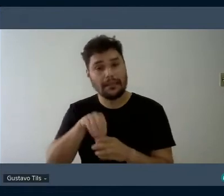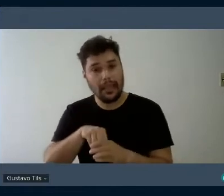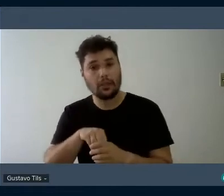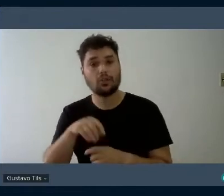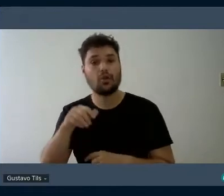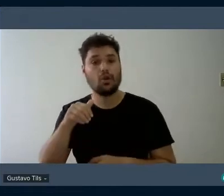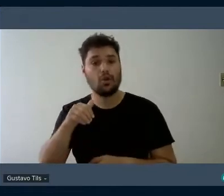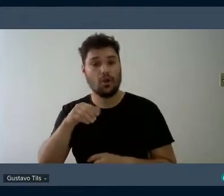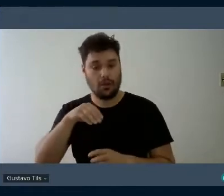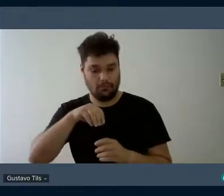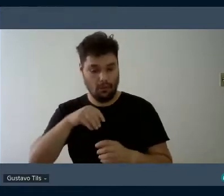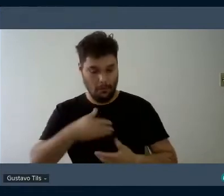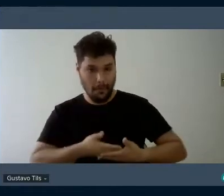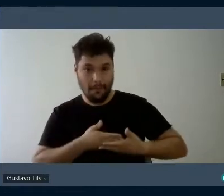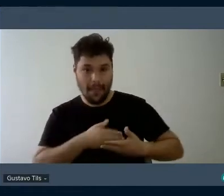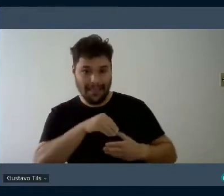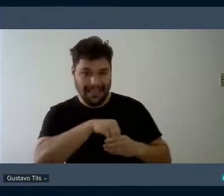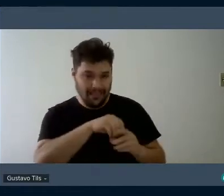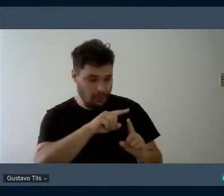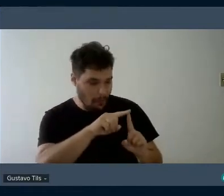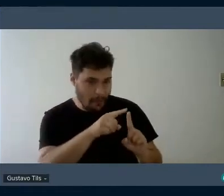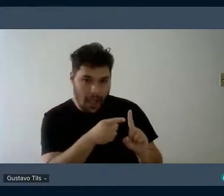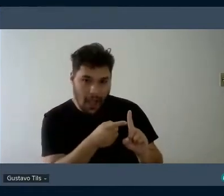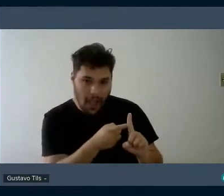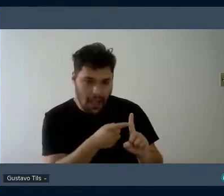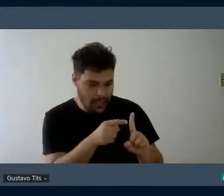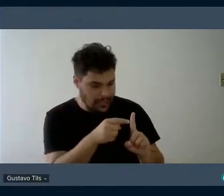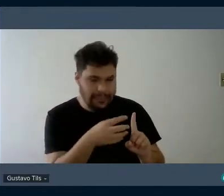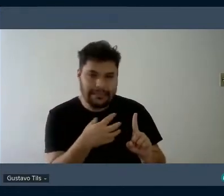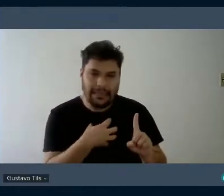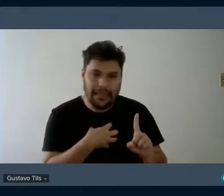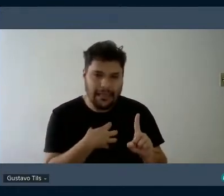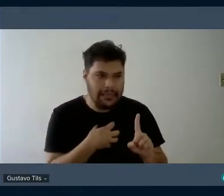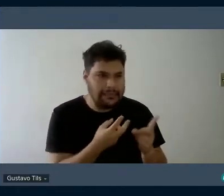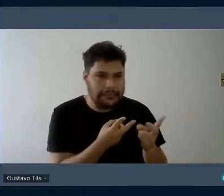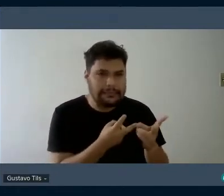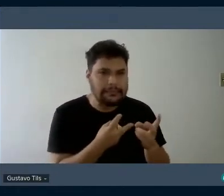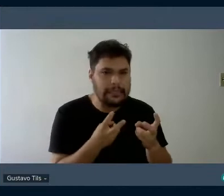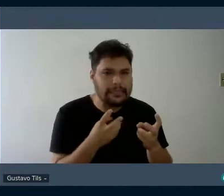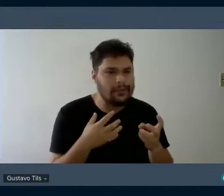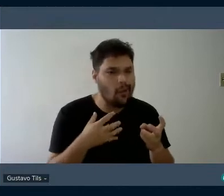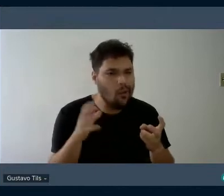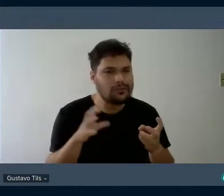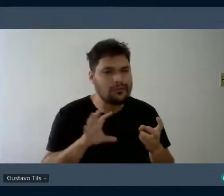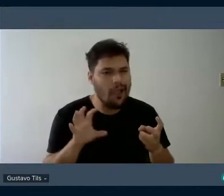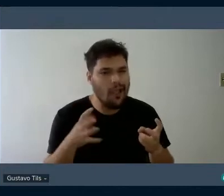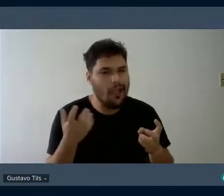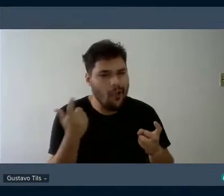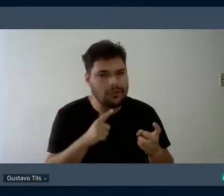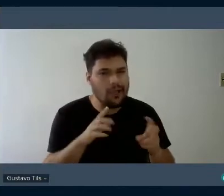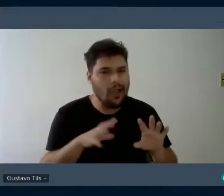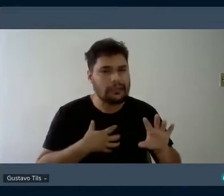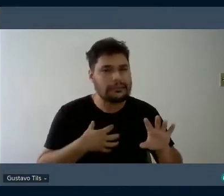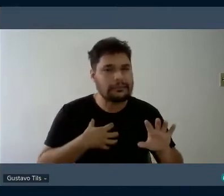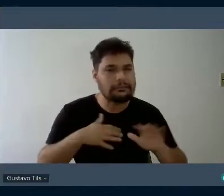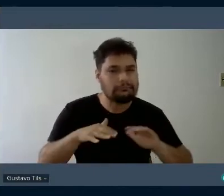convive com as vibrações do mundo exterior e com as vozes que soam para além do líquido amniótico.